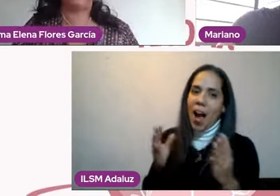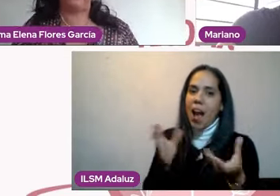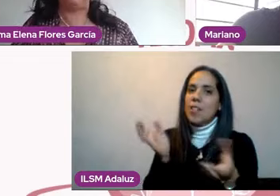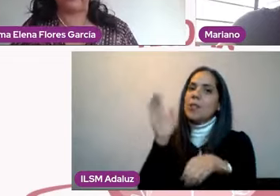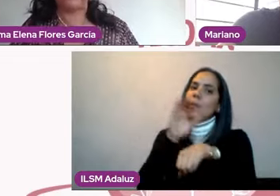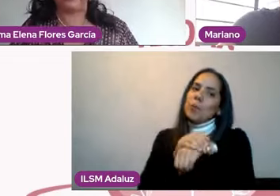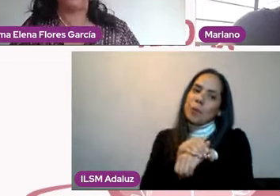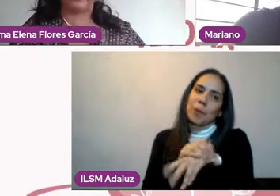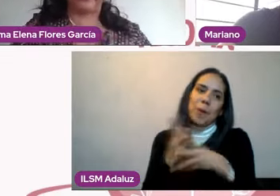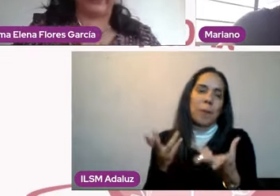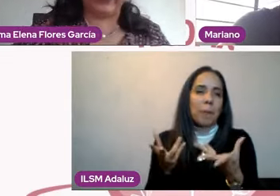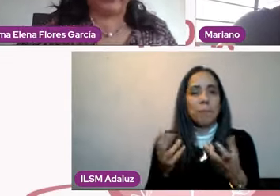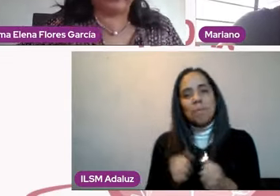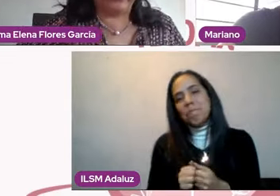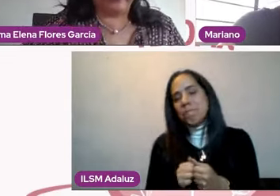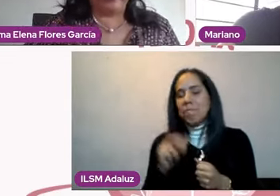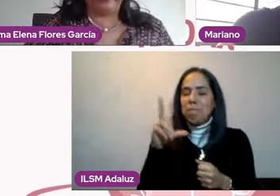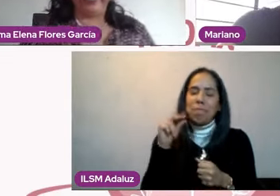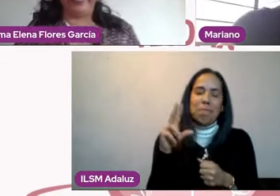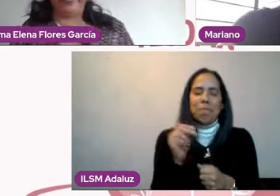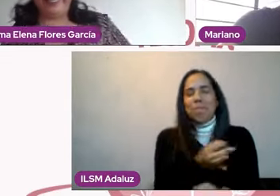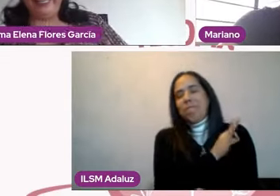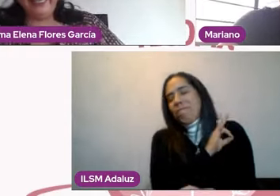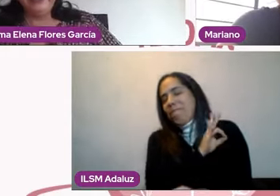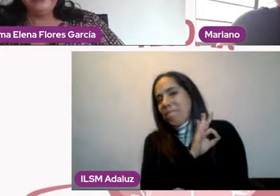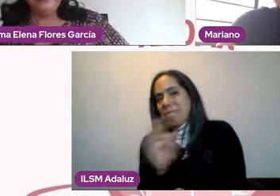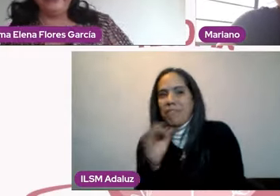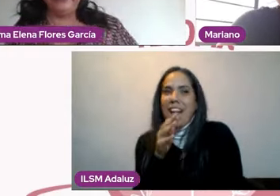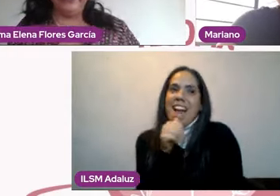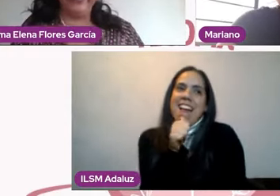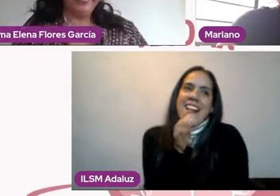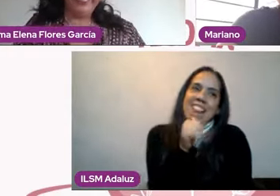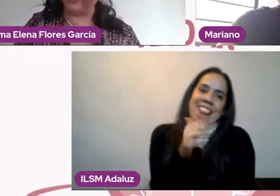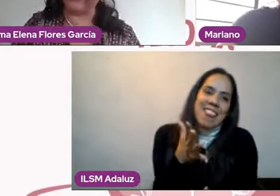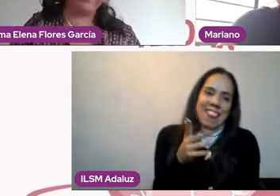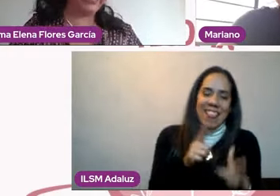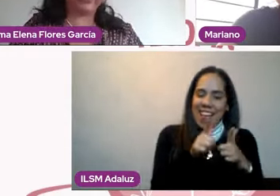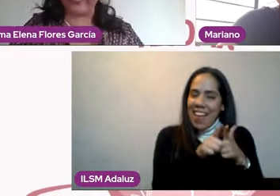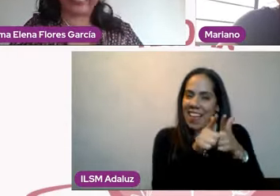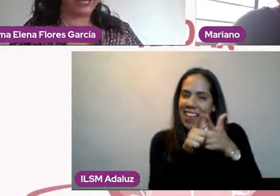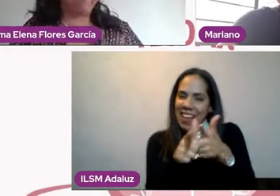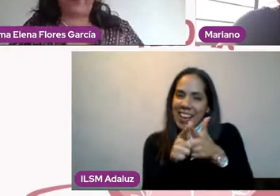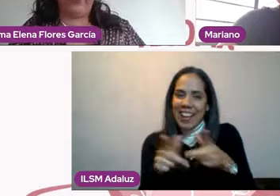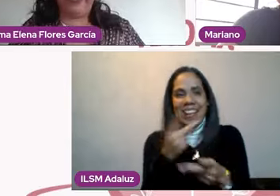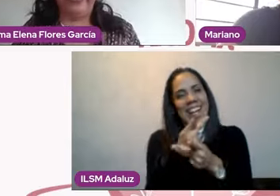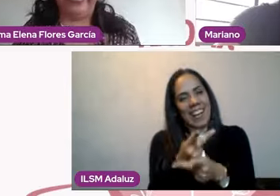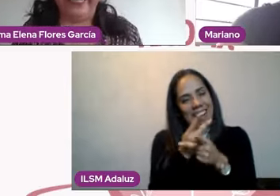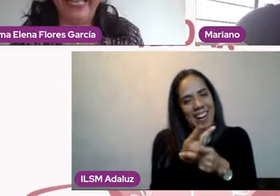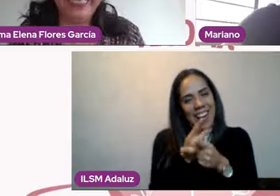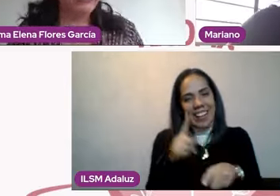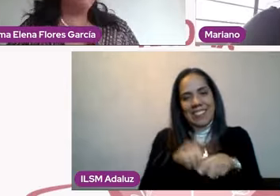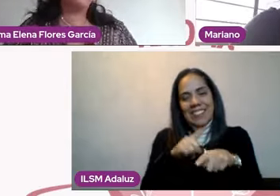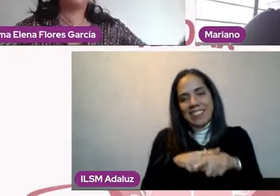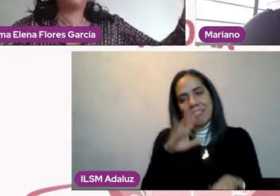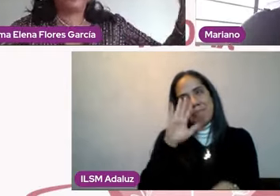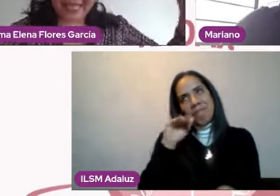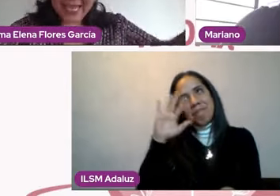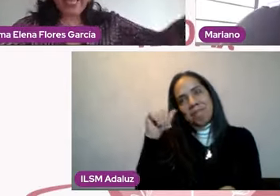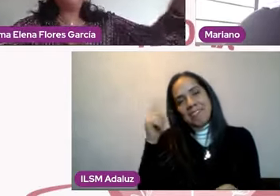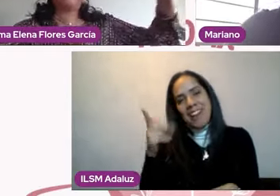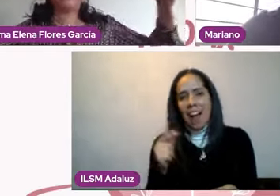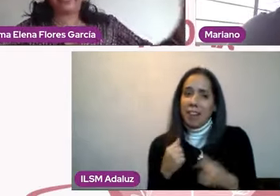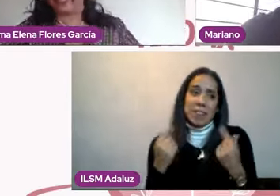inevitablemente, mi querido doctor. Ese barco ya zarpó, mi querida Norma. Ese barco ya zarpó. Yo me